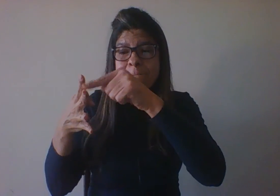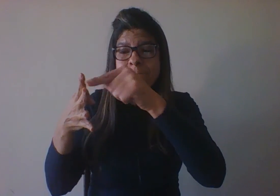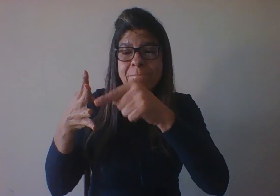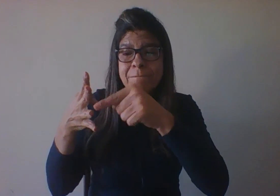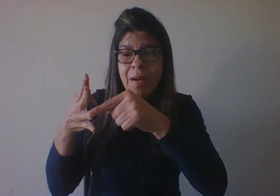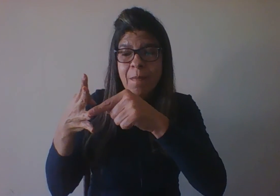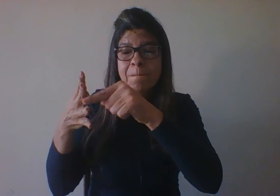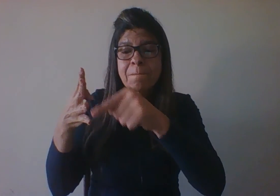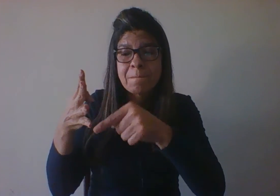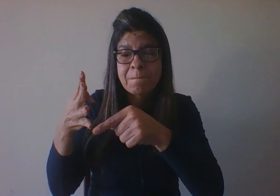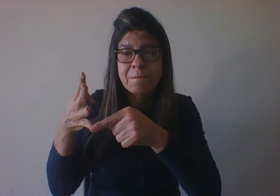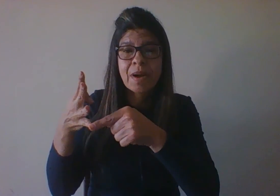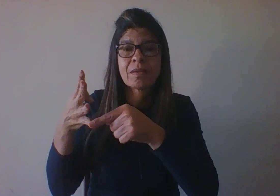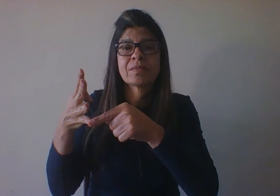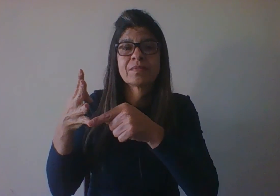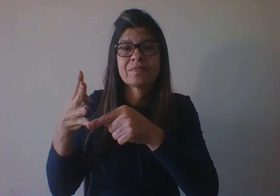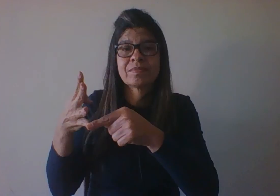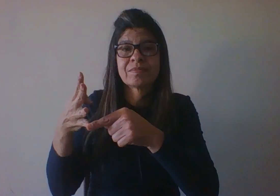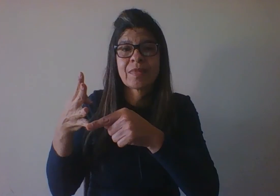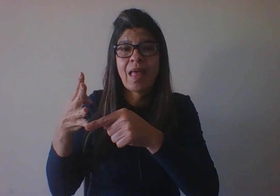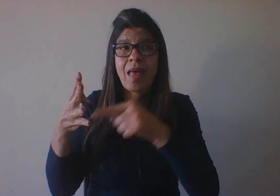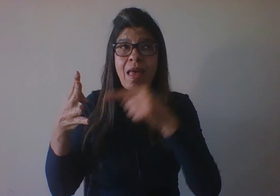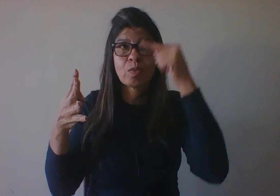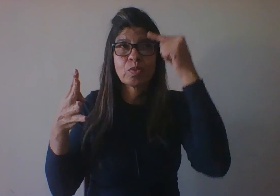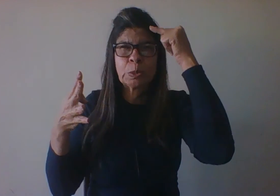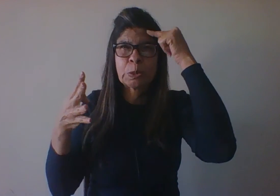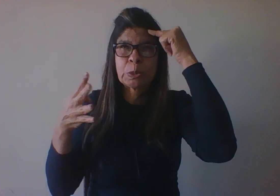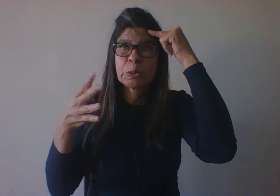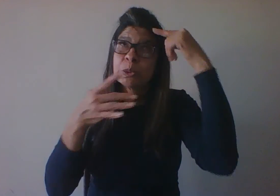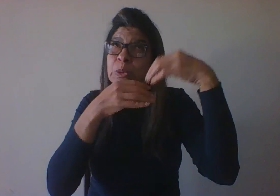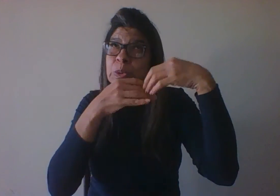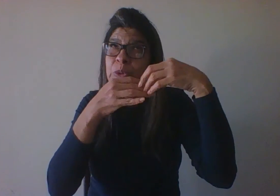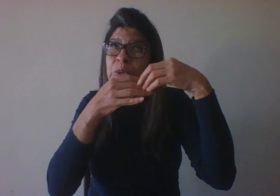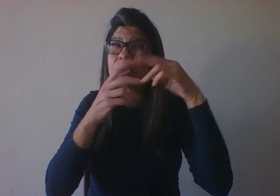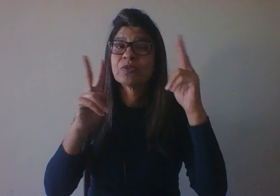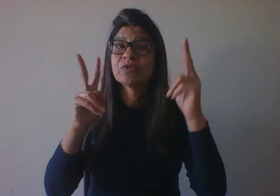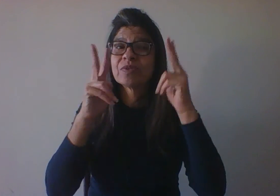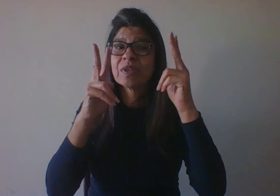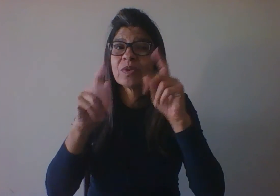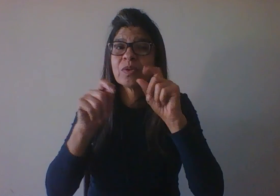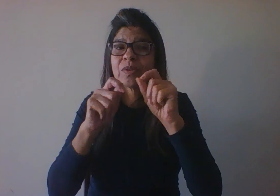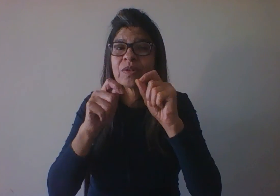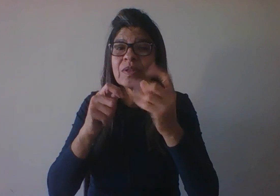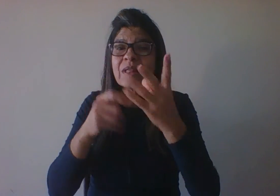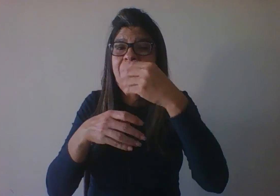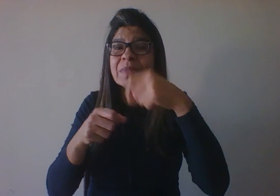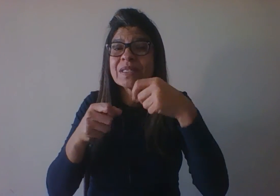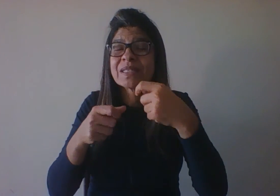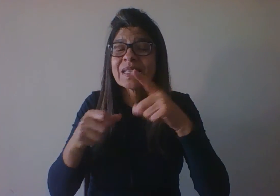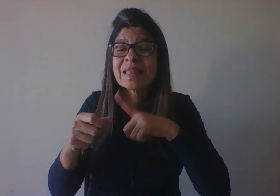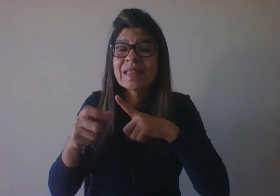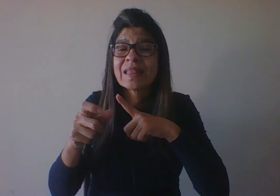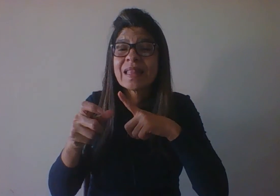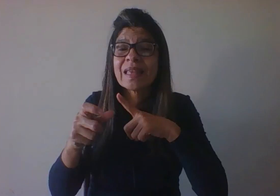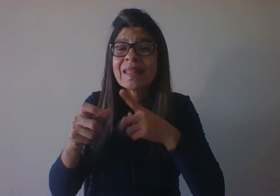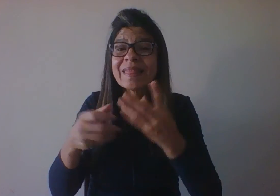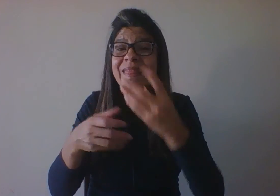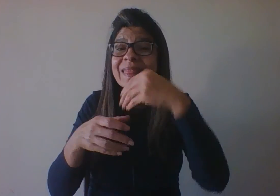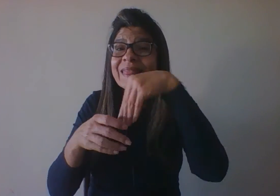juízo de valor, como eu já nomeei, é mais adequado ou mais rápido, dentro de uma norma cultural, dentro do que a cultura, do que um grupo cultural